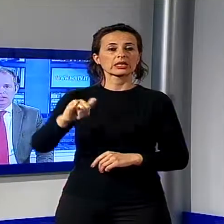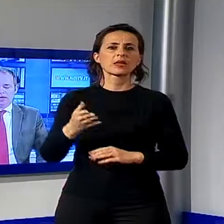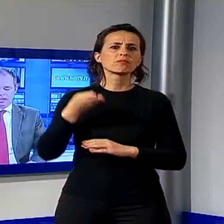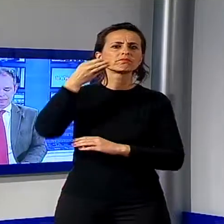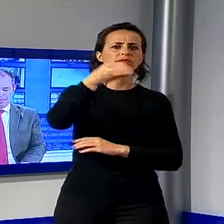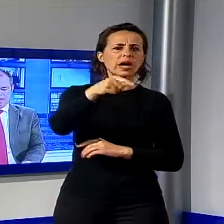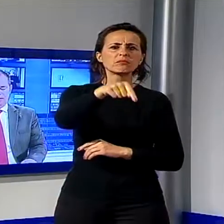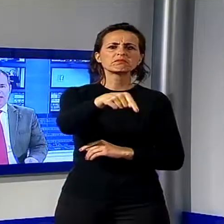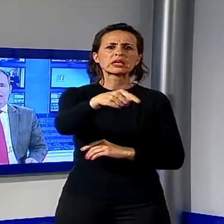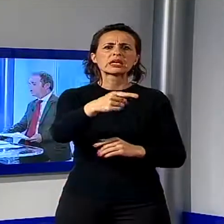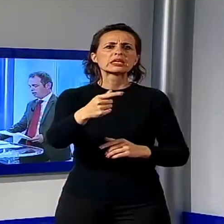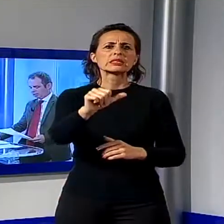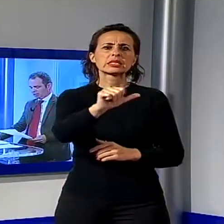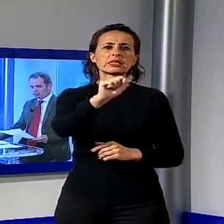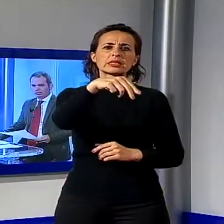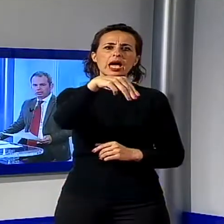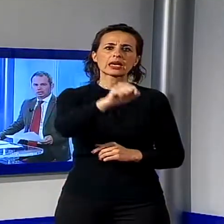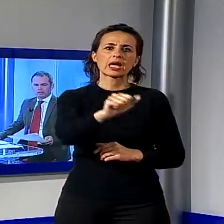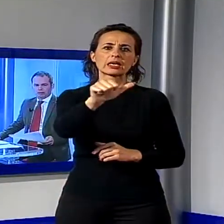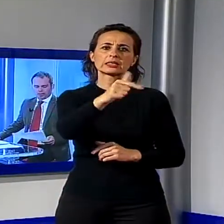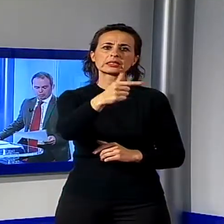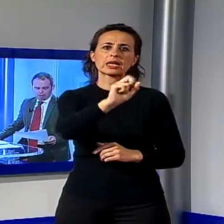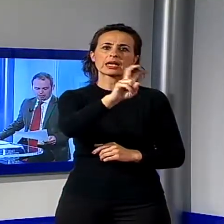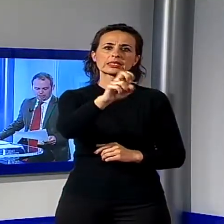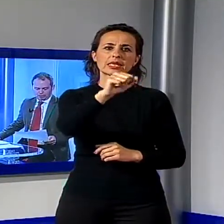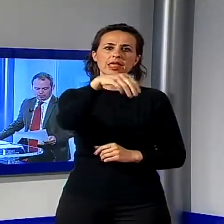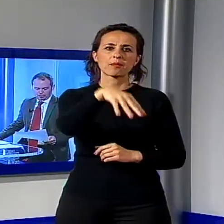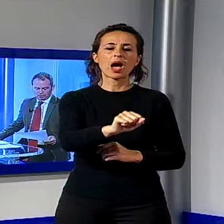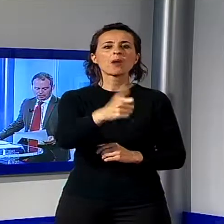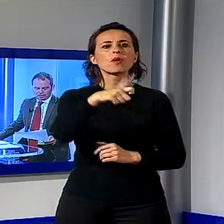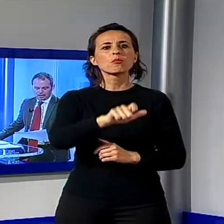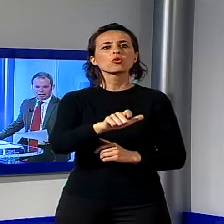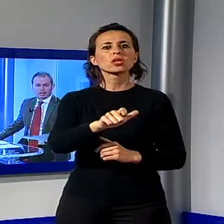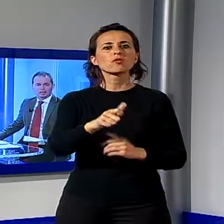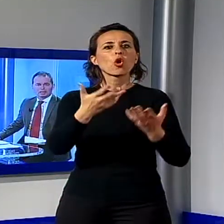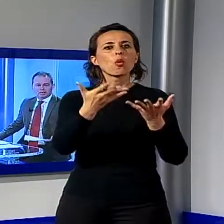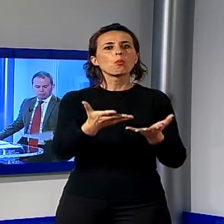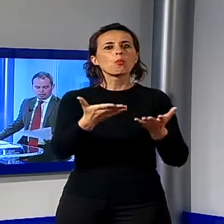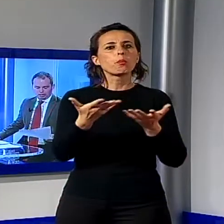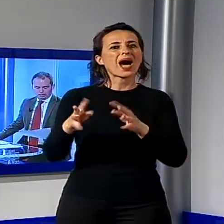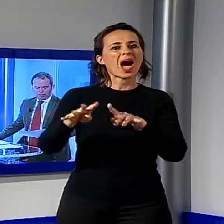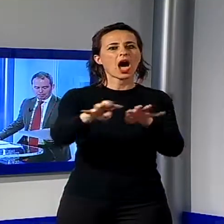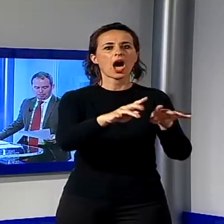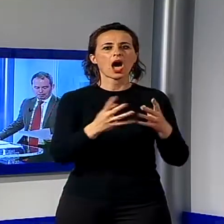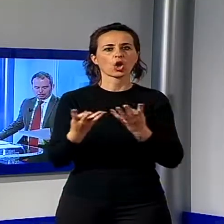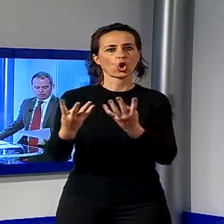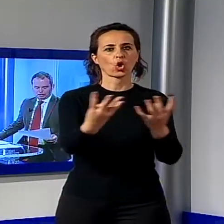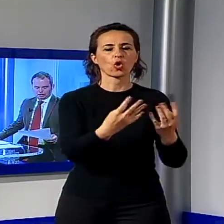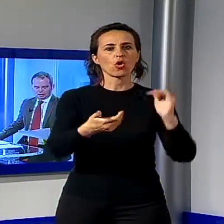danni rilevanti, l'abbiamo già detto, al Parco della Pace di Sant'Anna. Siamo da sempre vicini a Sant'Anna di